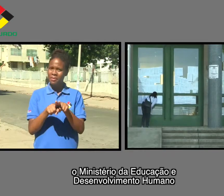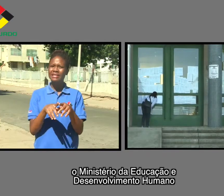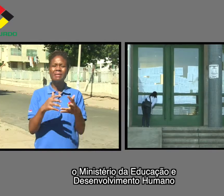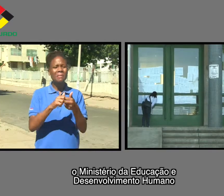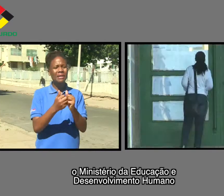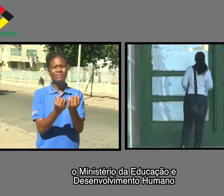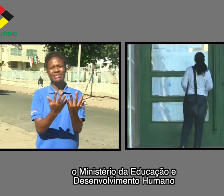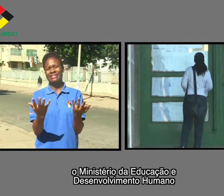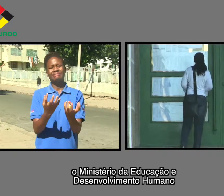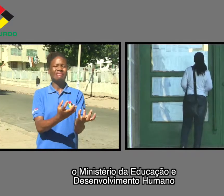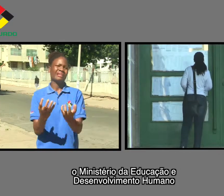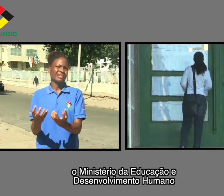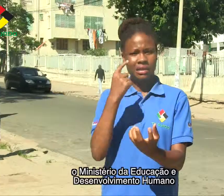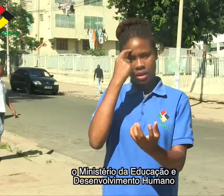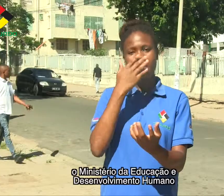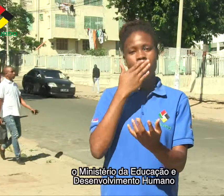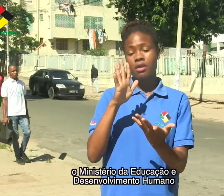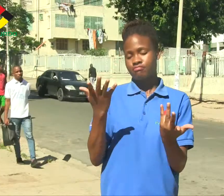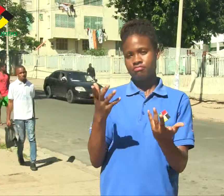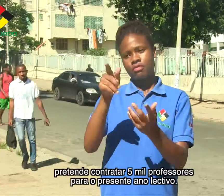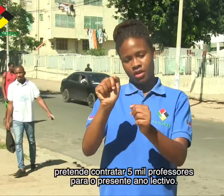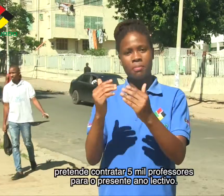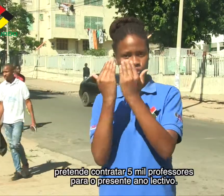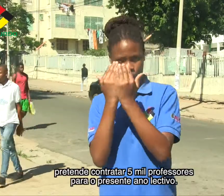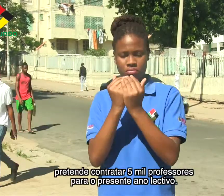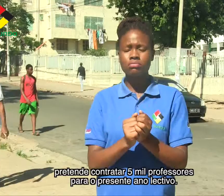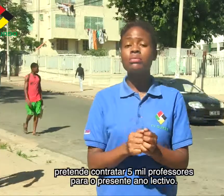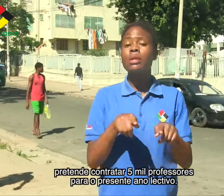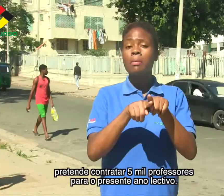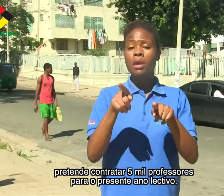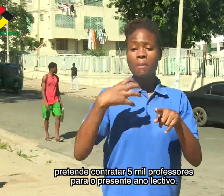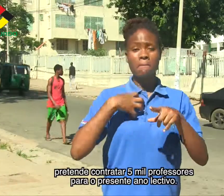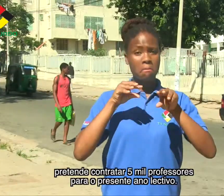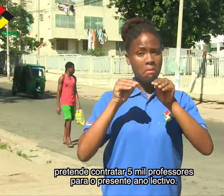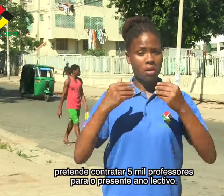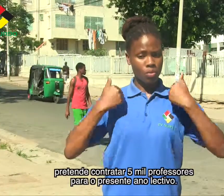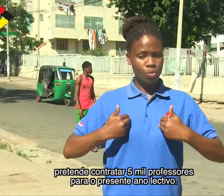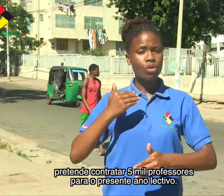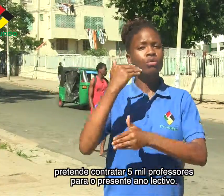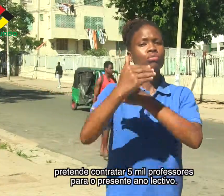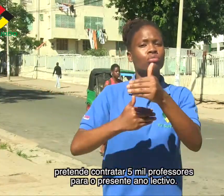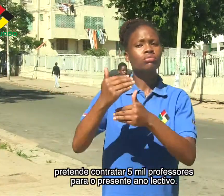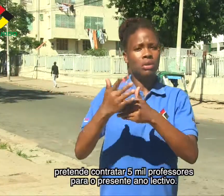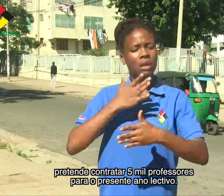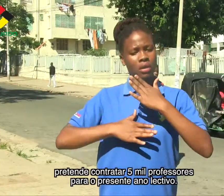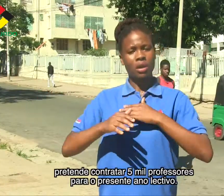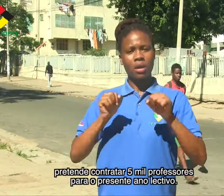Ministério da Educação e Desenvolvimento Humano pretende contratar 5 mil professores para o presente